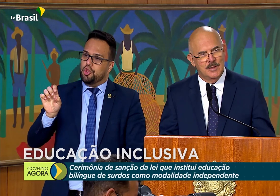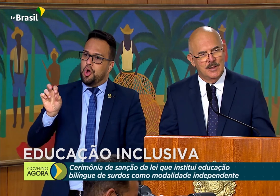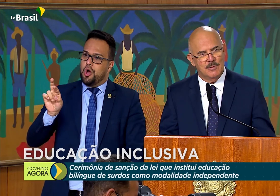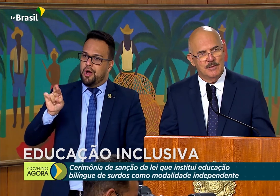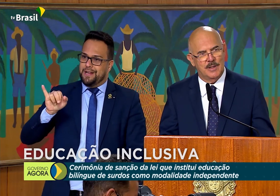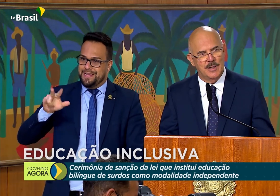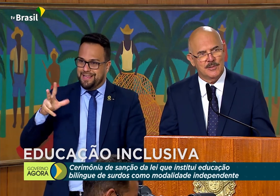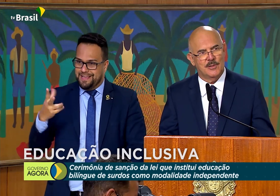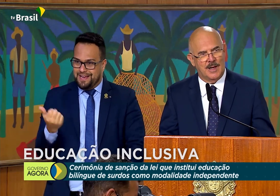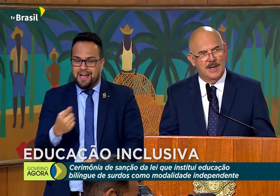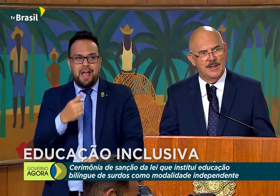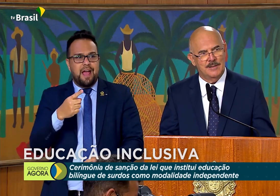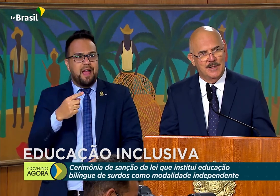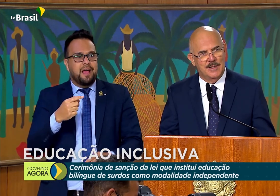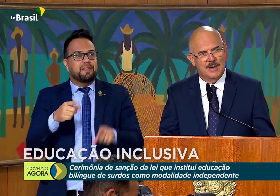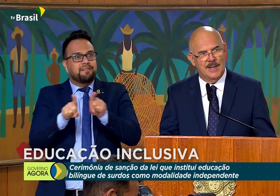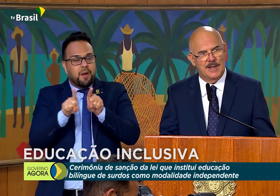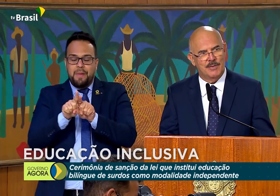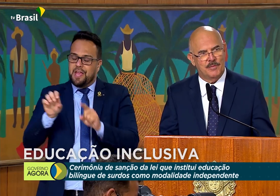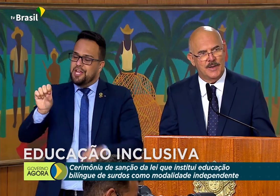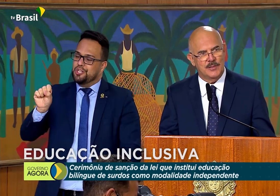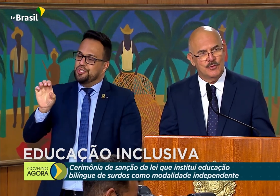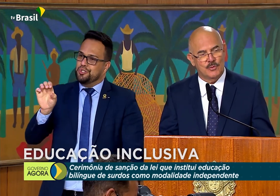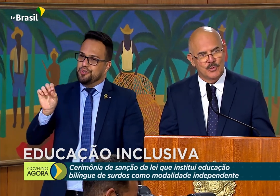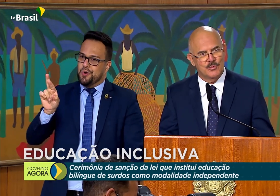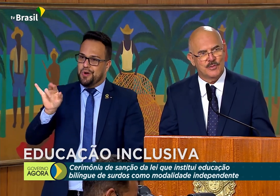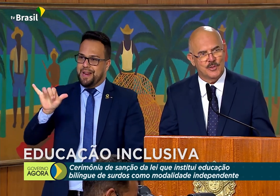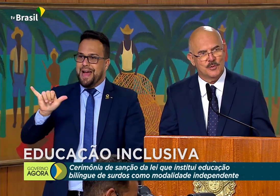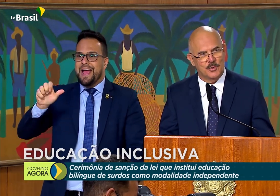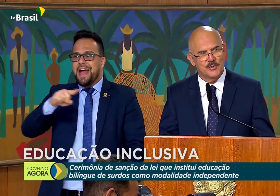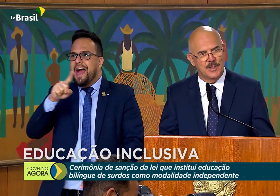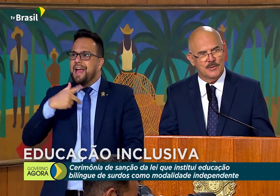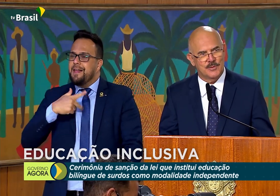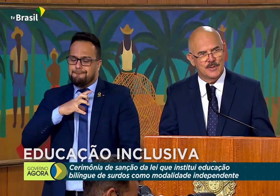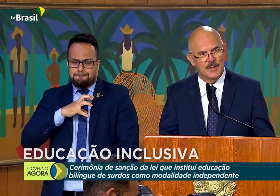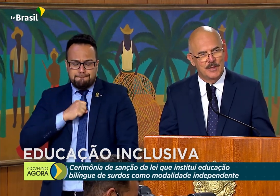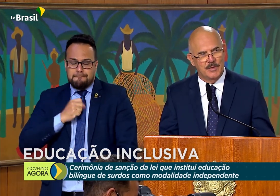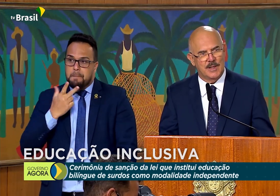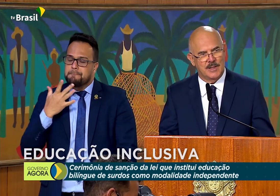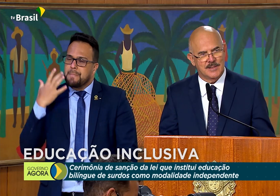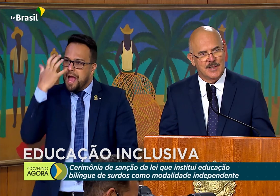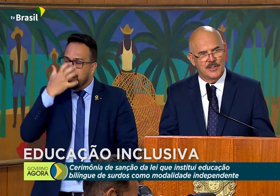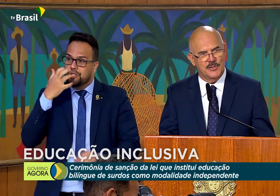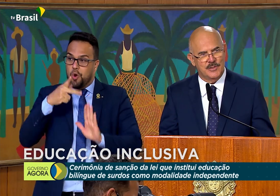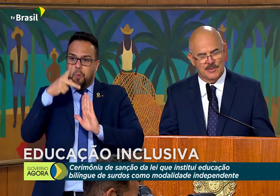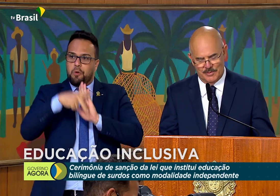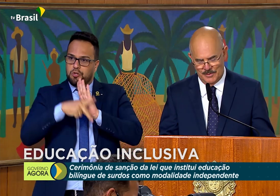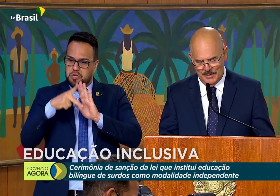com que a Soraia leva à frente todos os seus projetos. Fica aqui esse registro